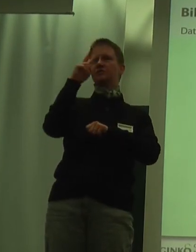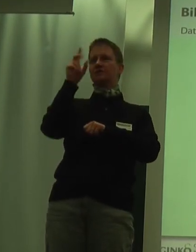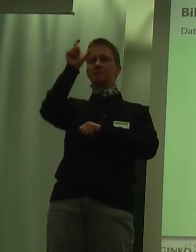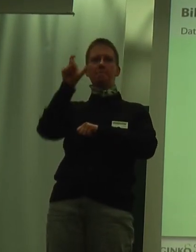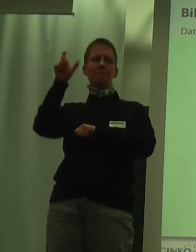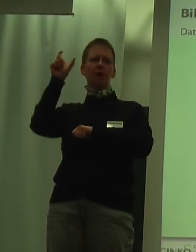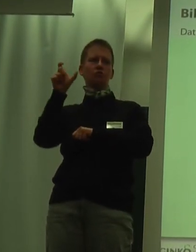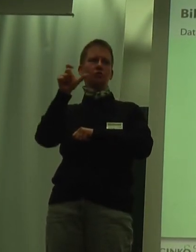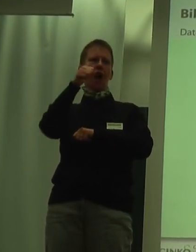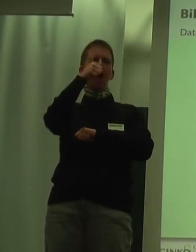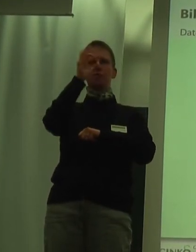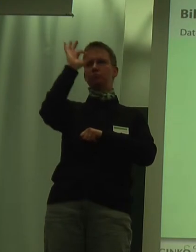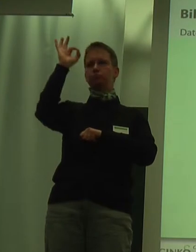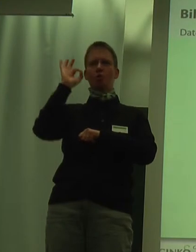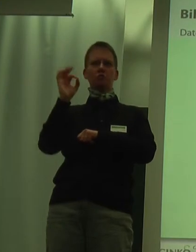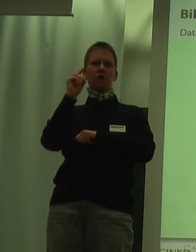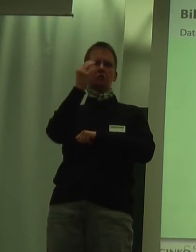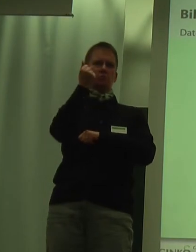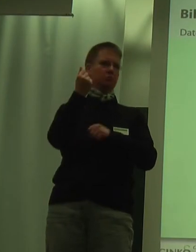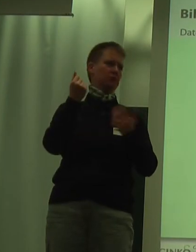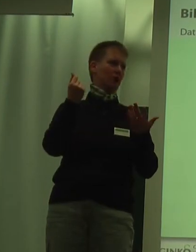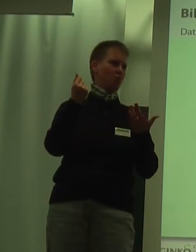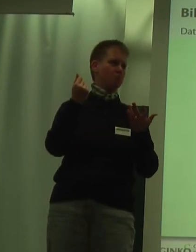knapp einem Prozent, kaum ins Gewicht.